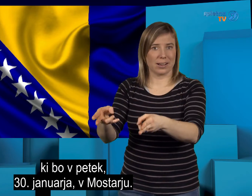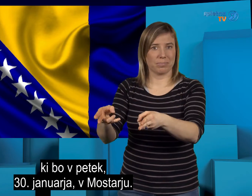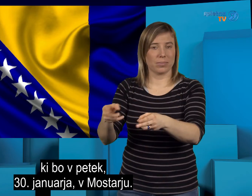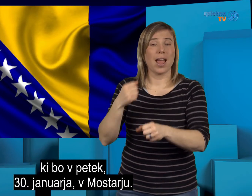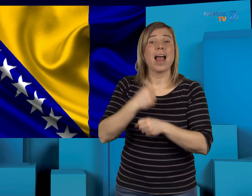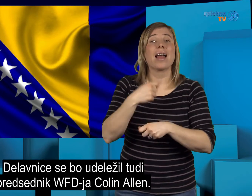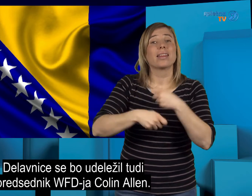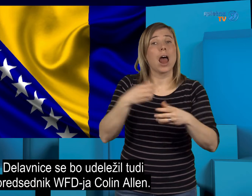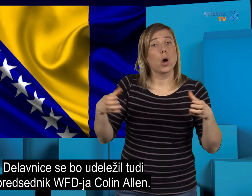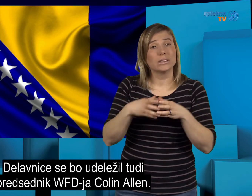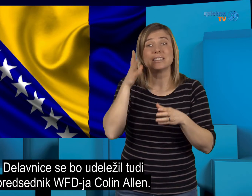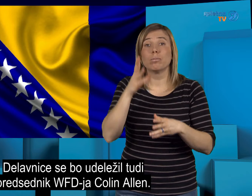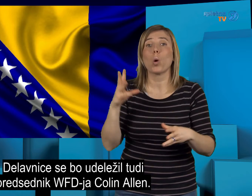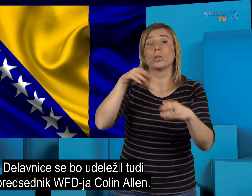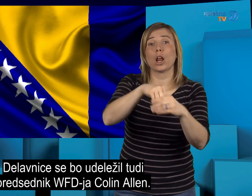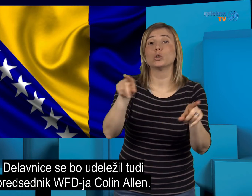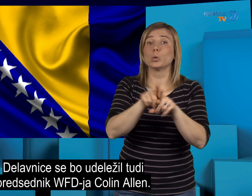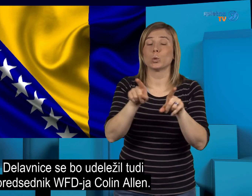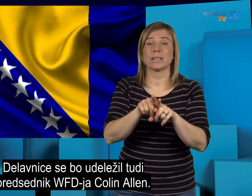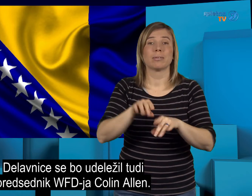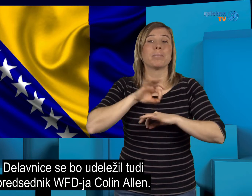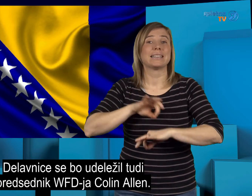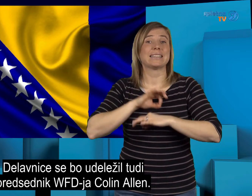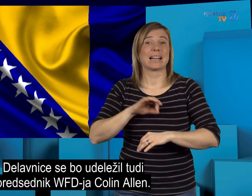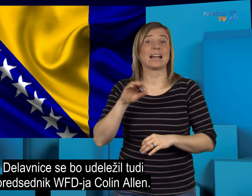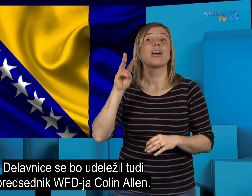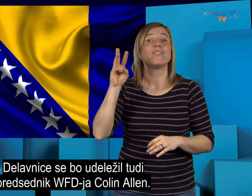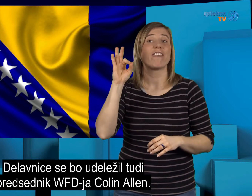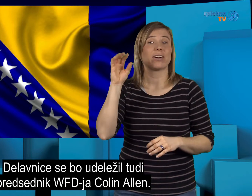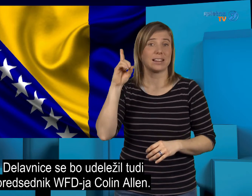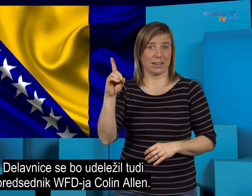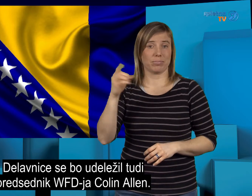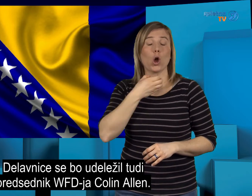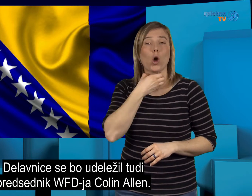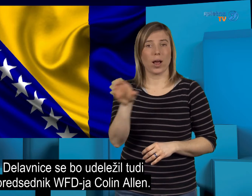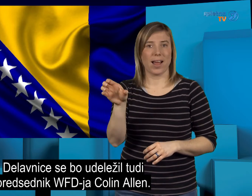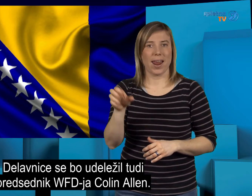Delavnice se bo vdeležil tudi predsednik Svetovne zveze gluhih Colin Allen.